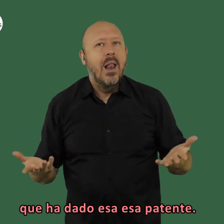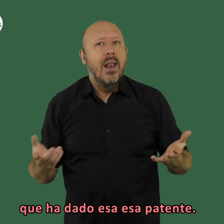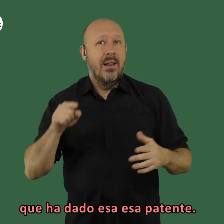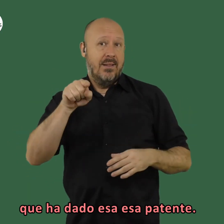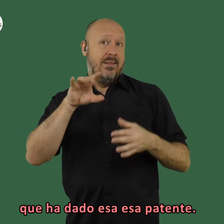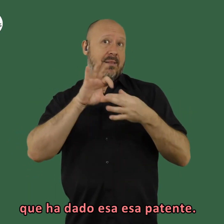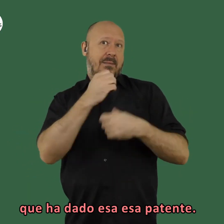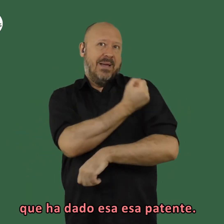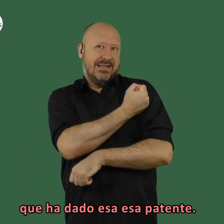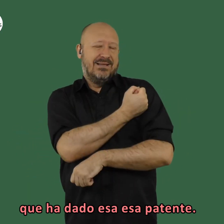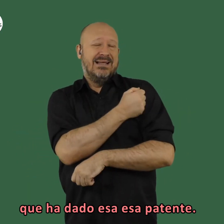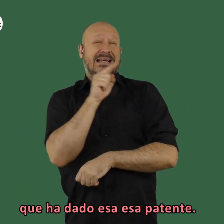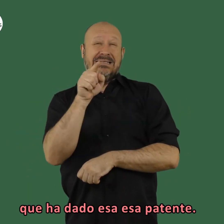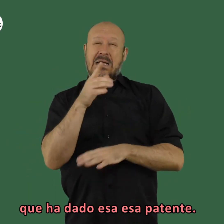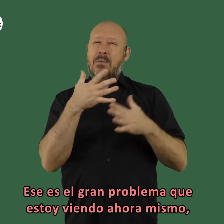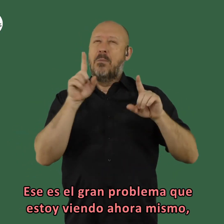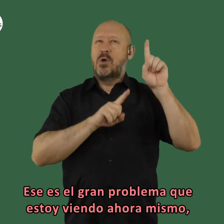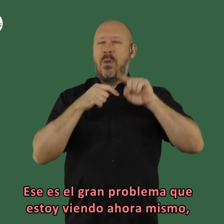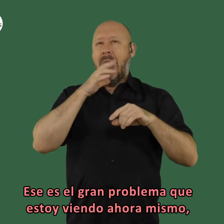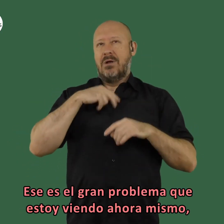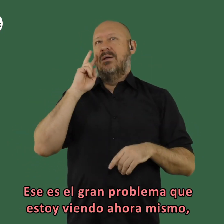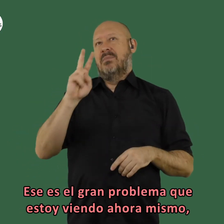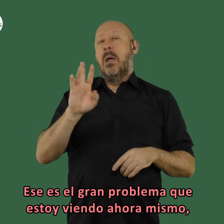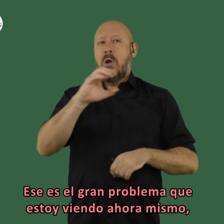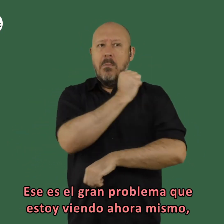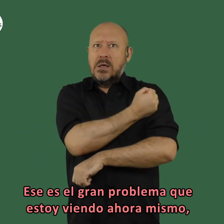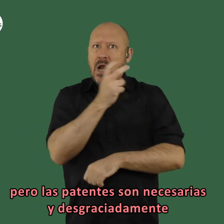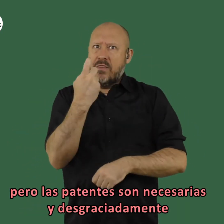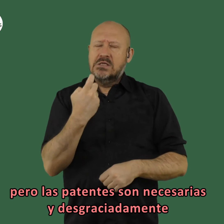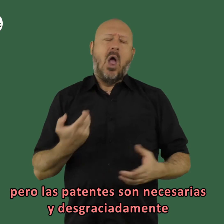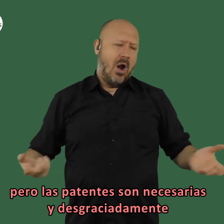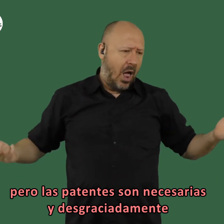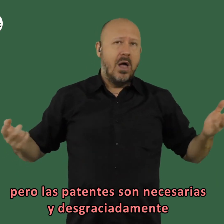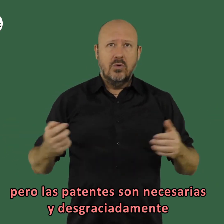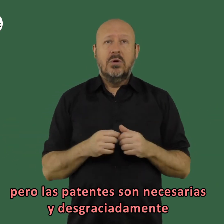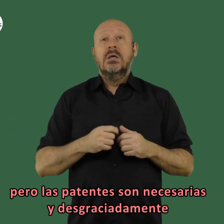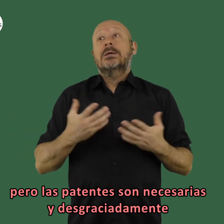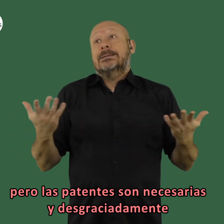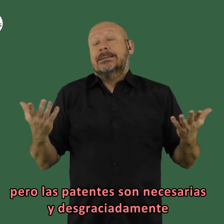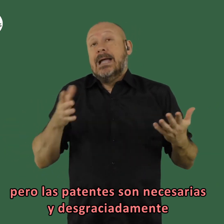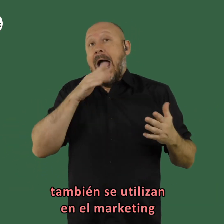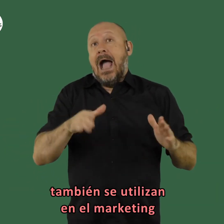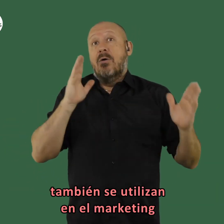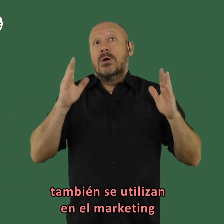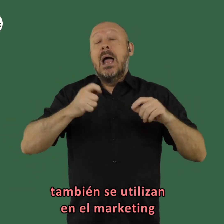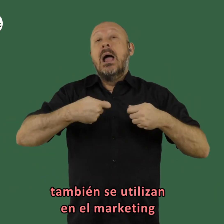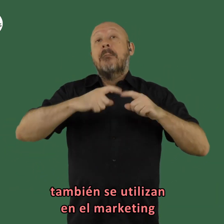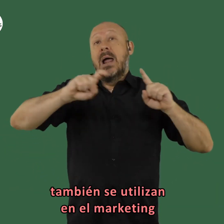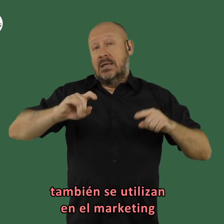pues los resultados que ha dado esa patente ese es el gran problema que estoy viendo ahora mismo pero las patentes son necesarias y desgraciadamente